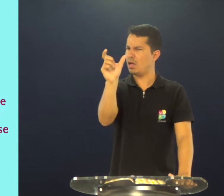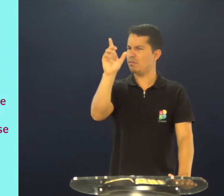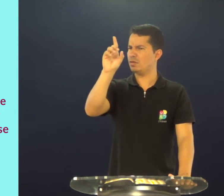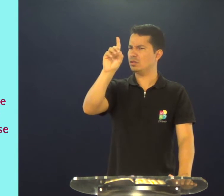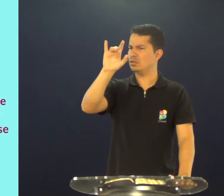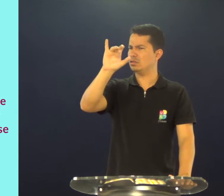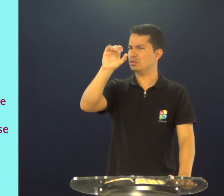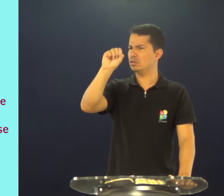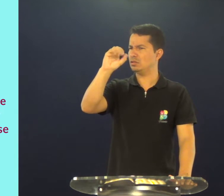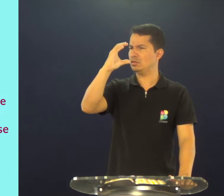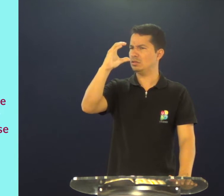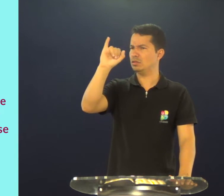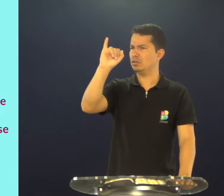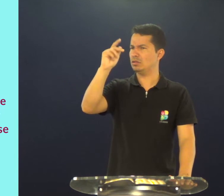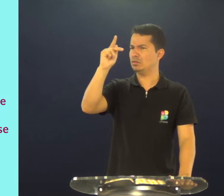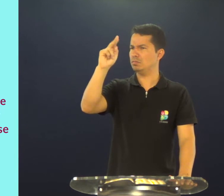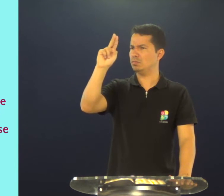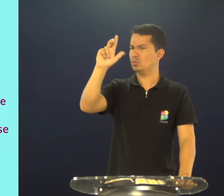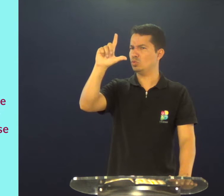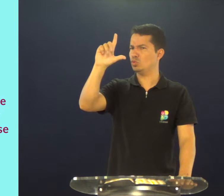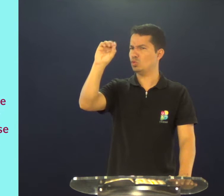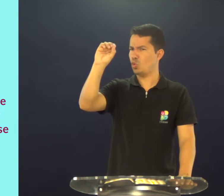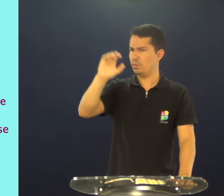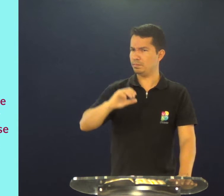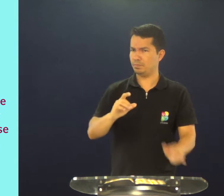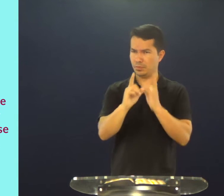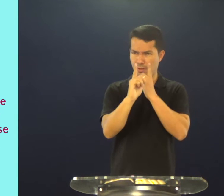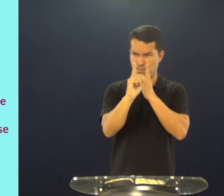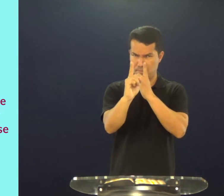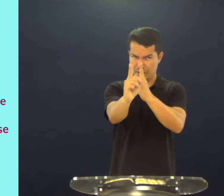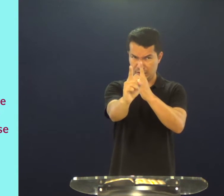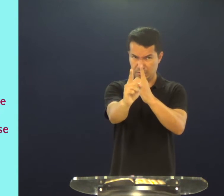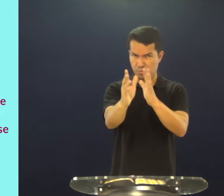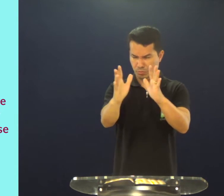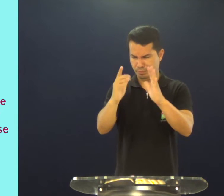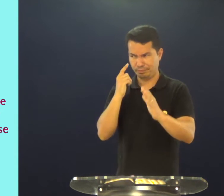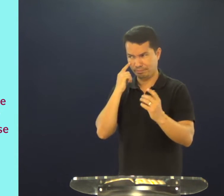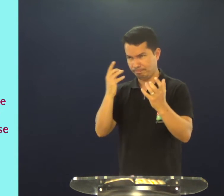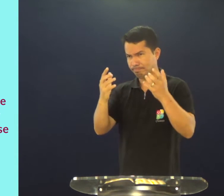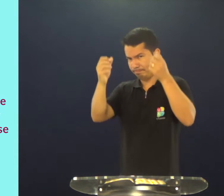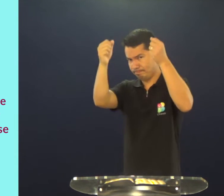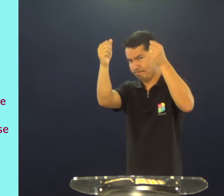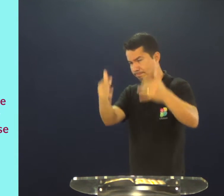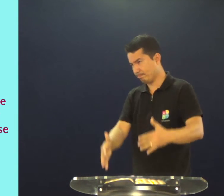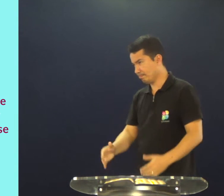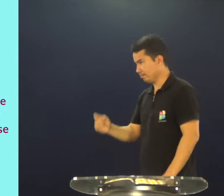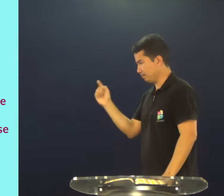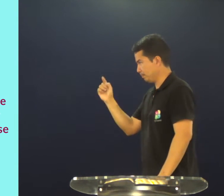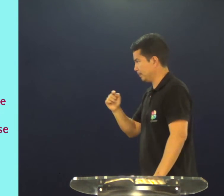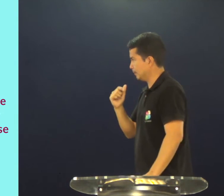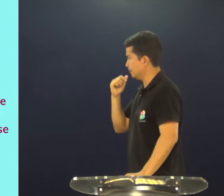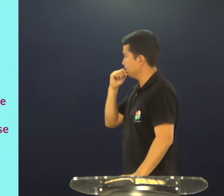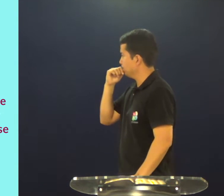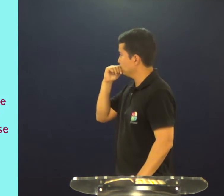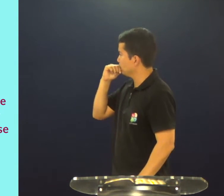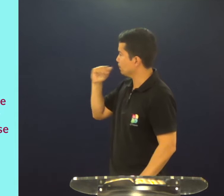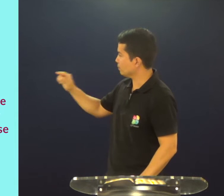agora, a essa palavra discípulo, eu vou explicar algo sobre ela,